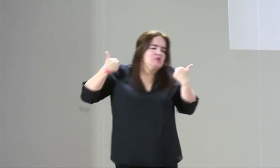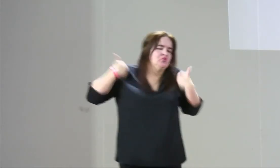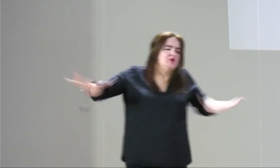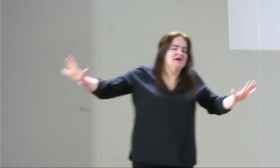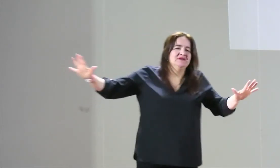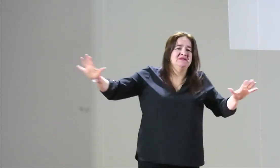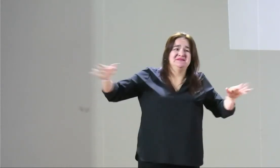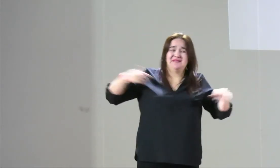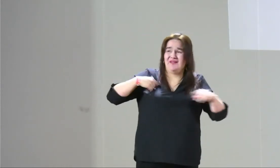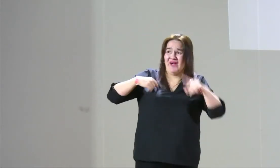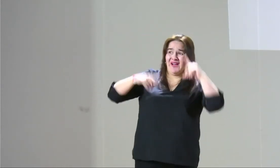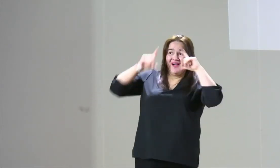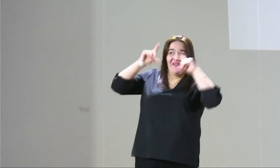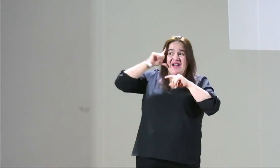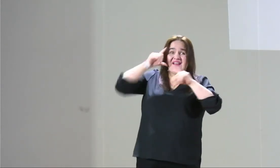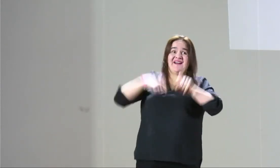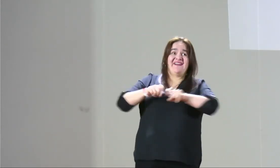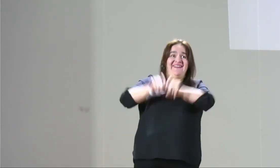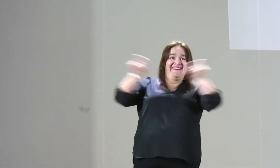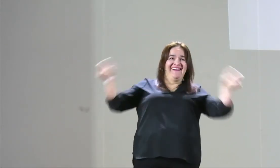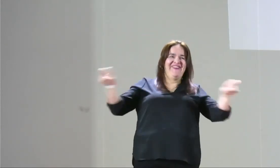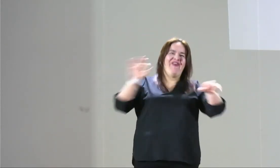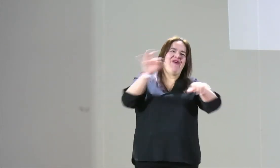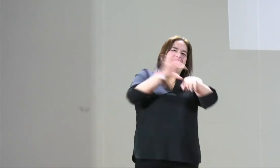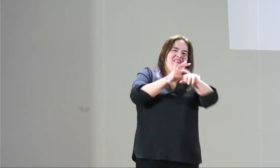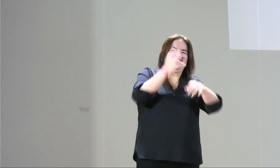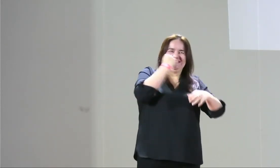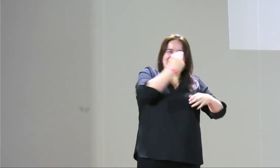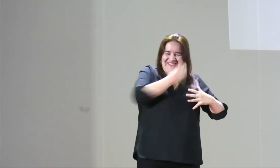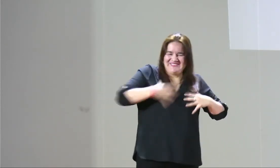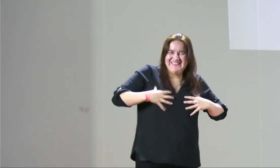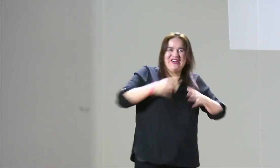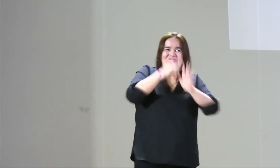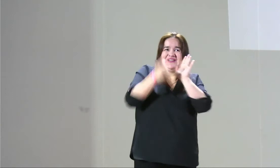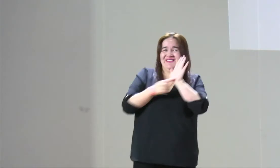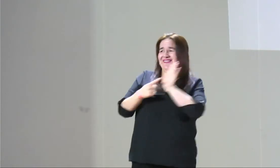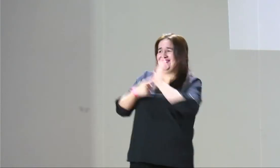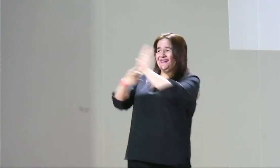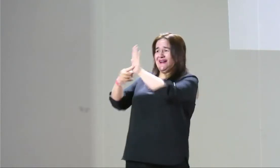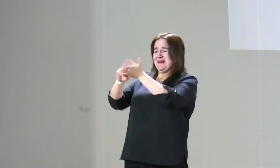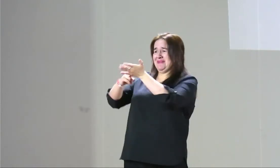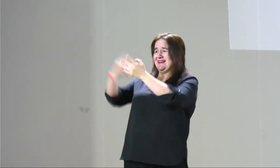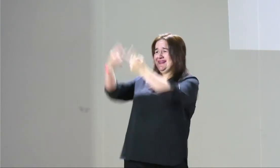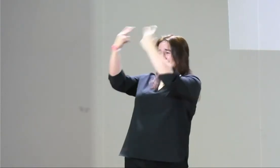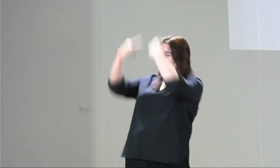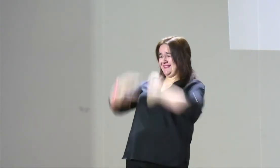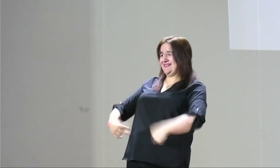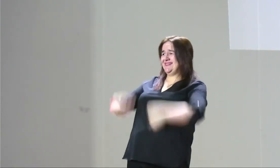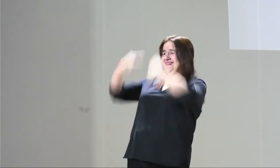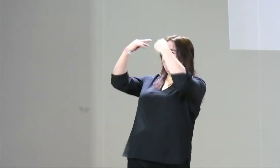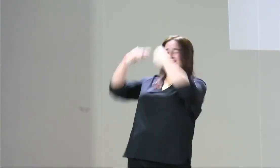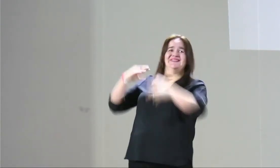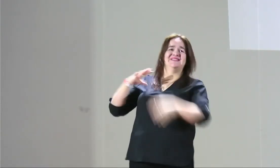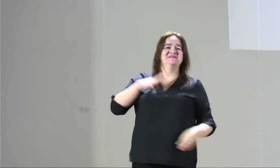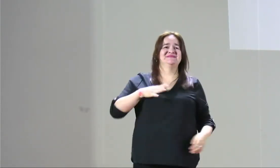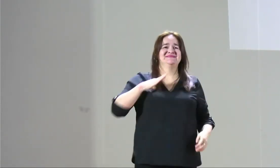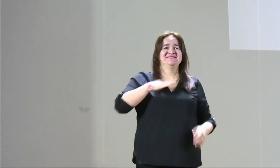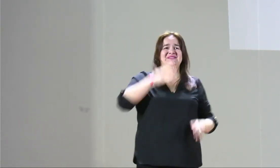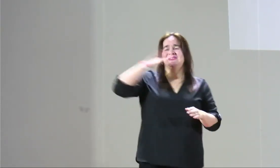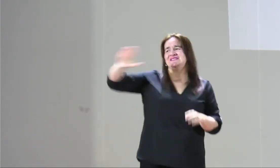el acceso con el intérprete o a veces hay mujeres que dicen, no, yo no quiero porque yo tengo una atención en ginecología,